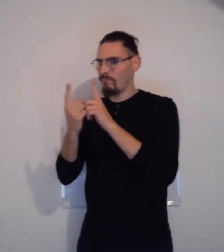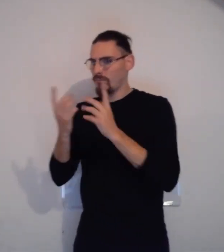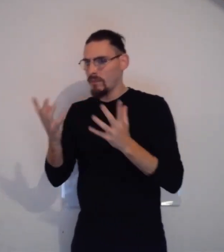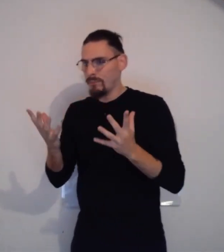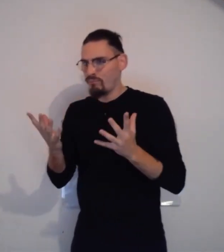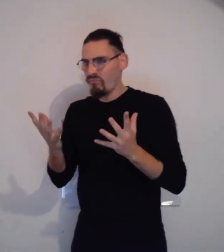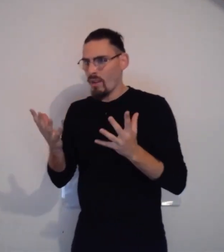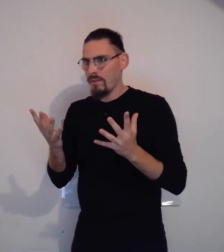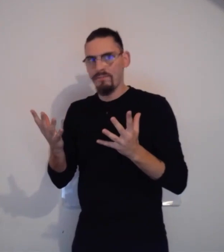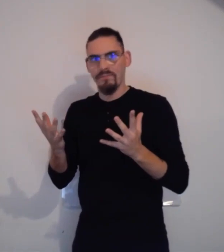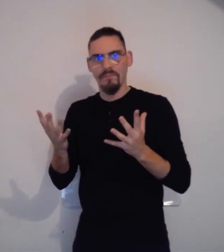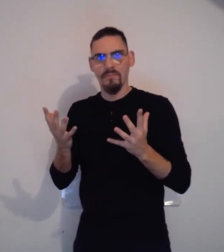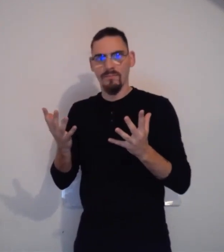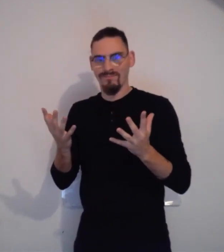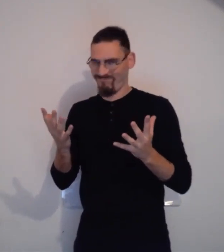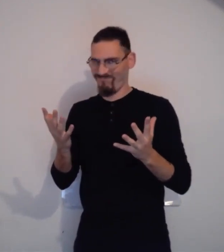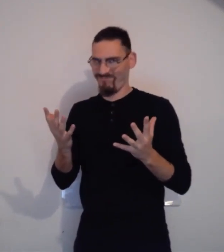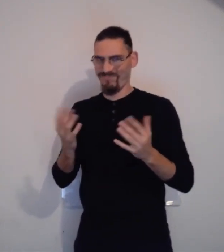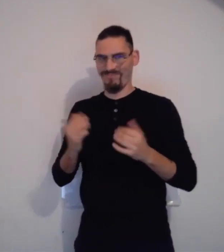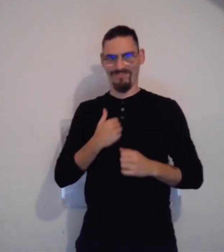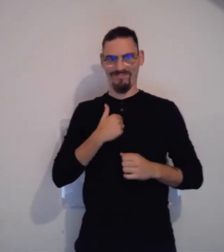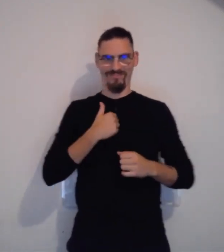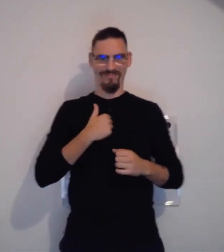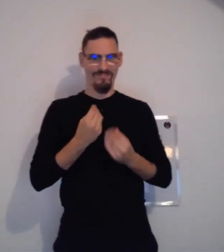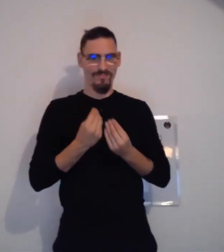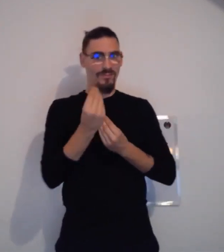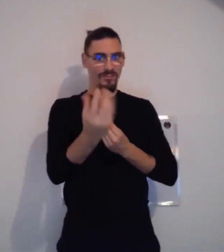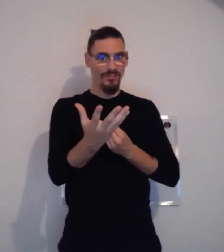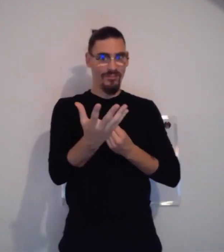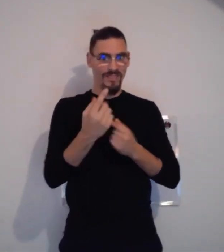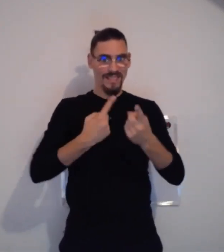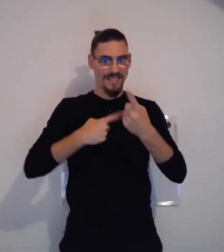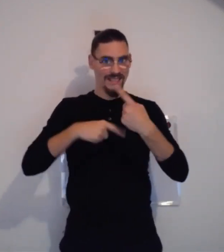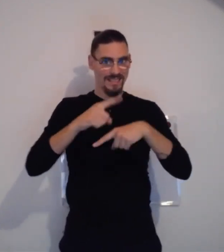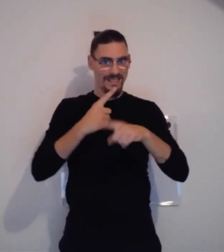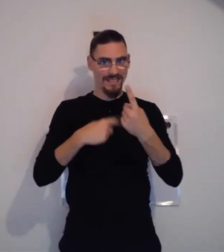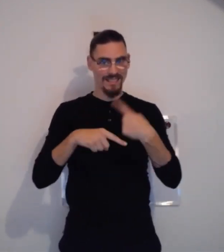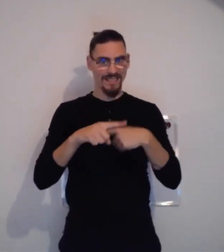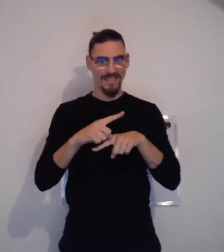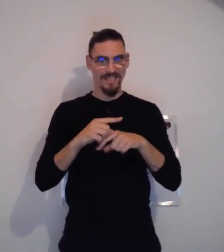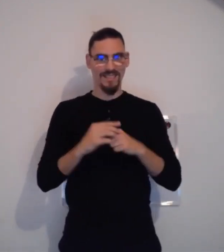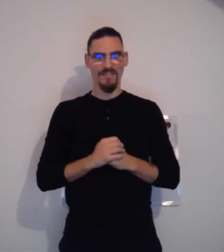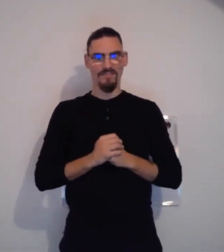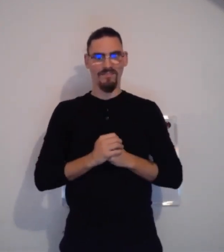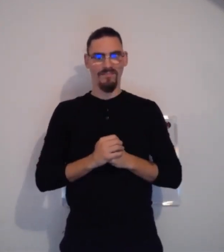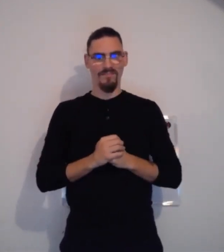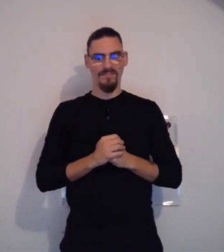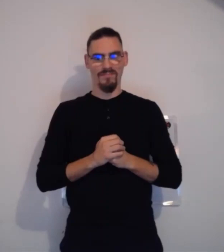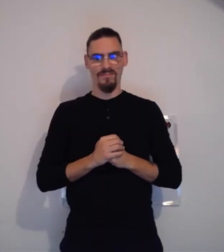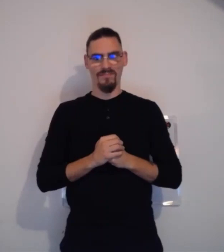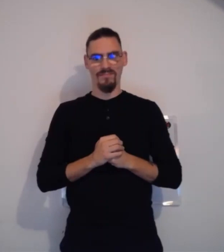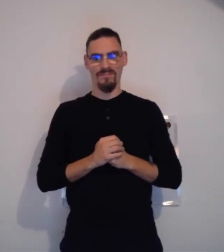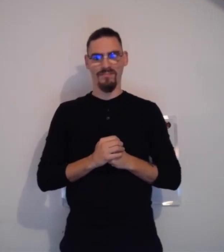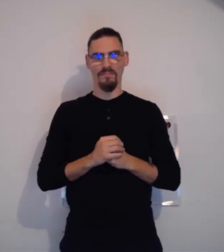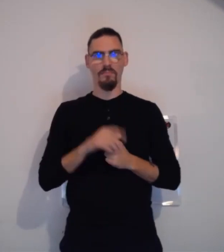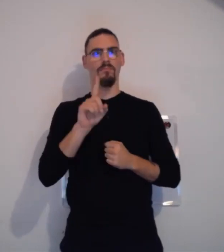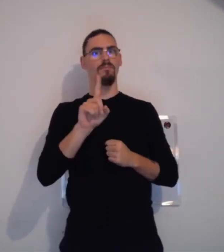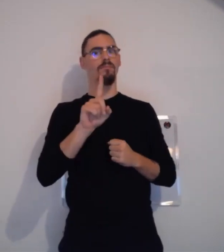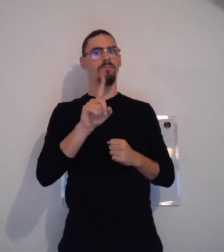Eh bien, si vous rencontrez une personne sourde un jour, eh bien, vous aurez, via cette